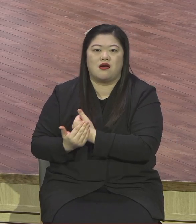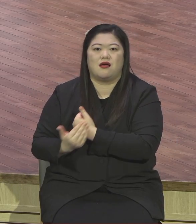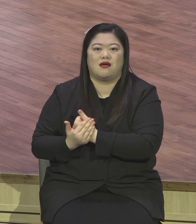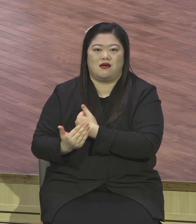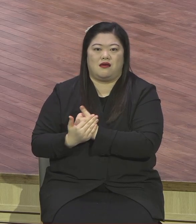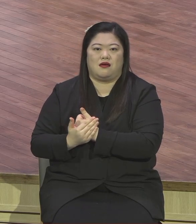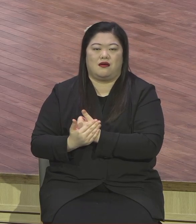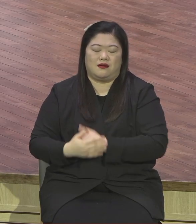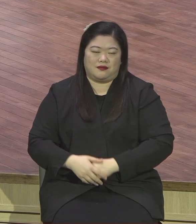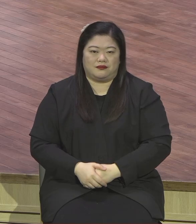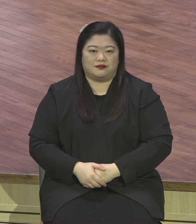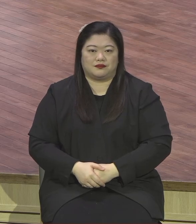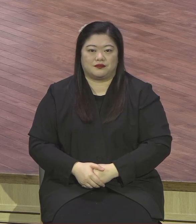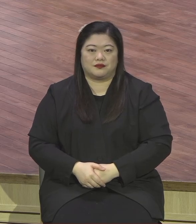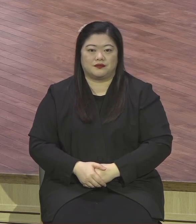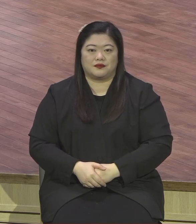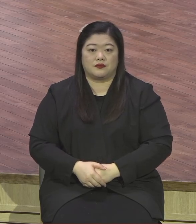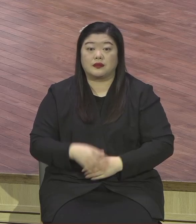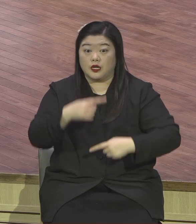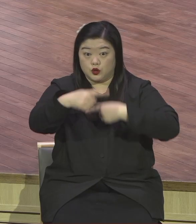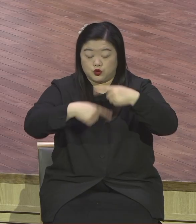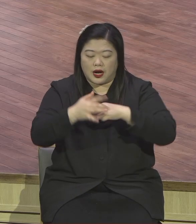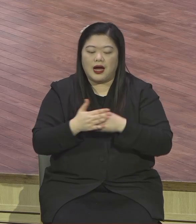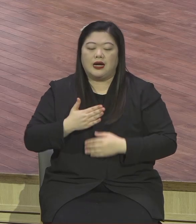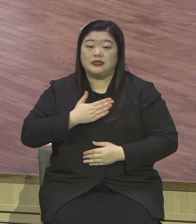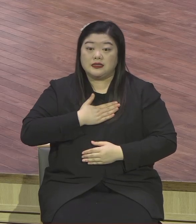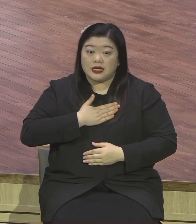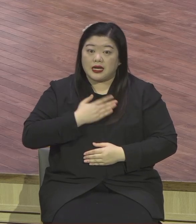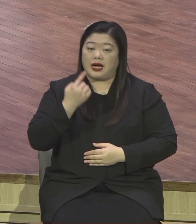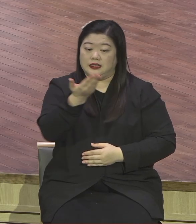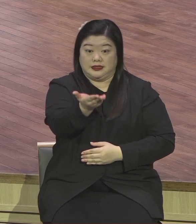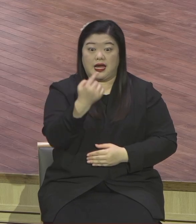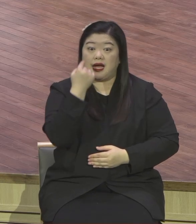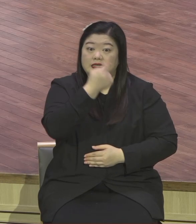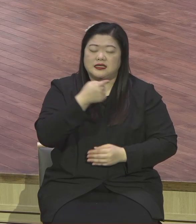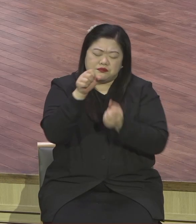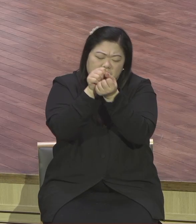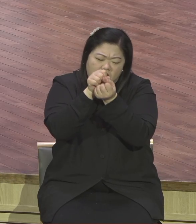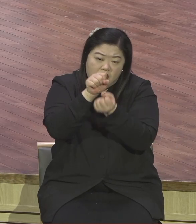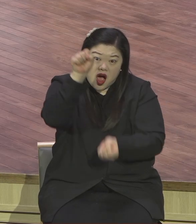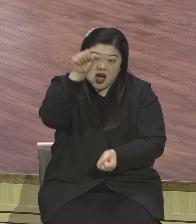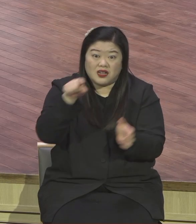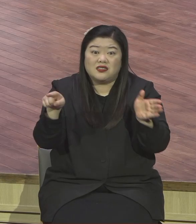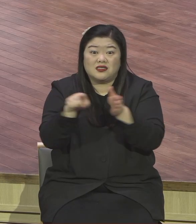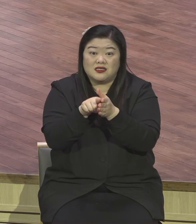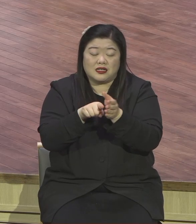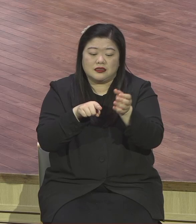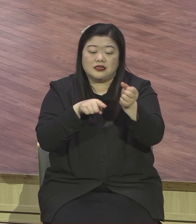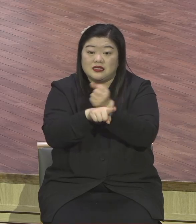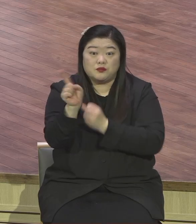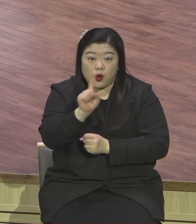입을 크게 일어나는 것은요 한마디로 뭐요? 믿음의 입을 크게 일어나는 것입니다. 너 믿음